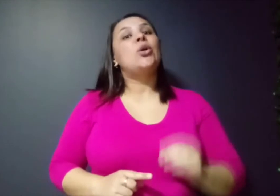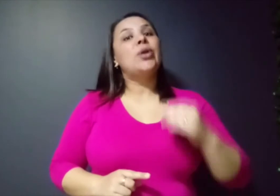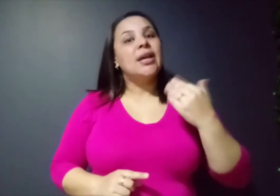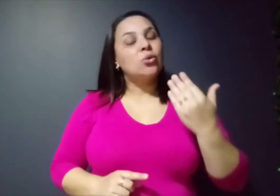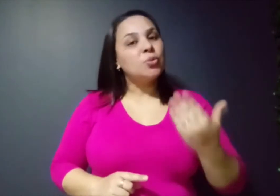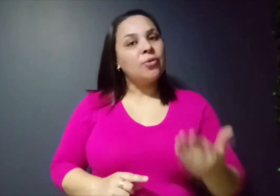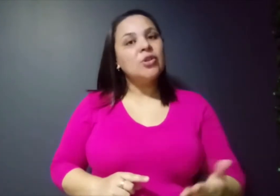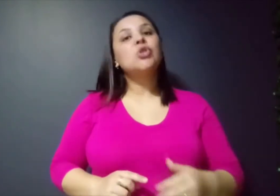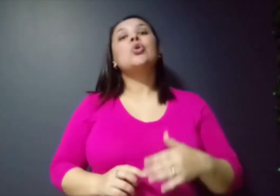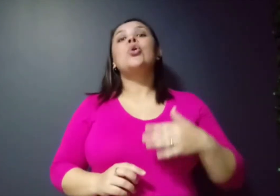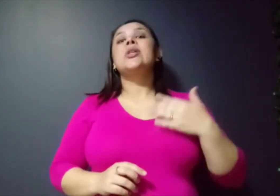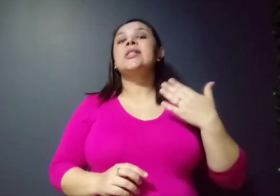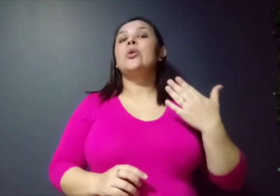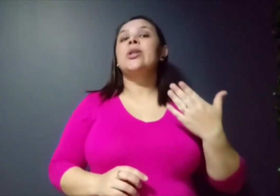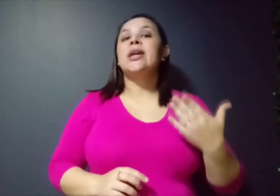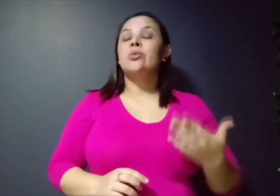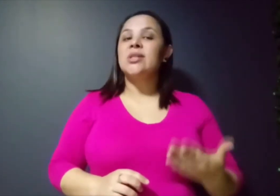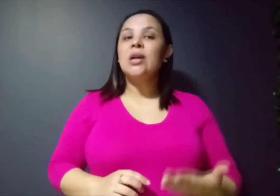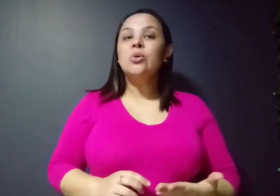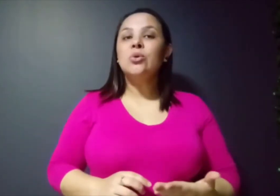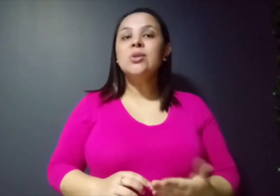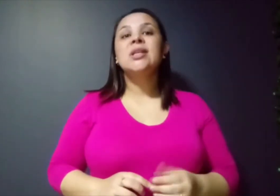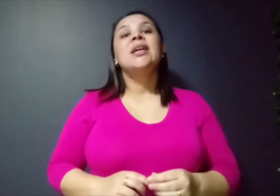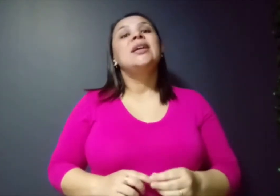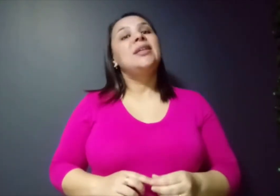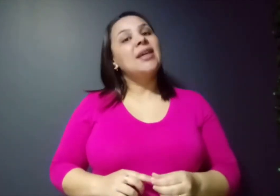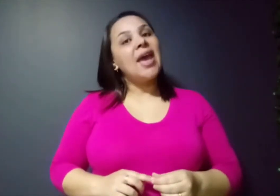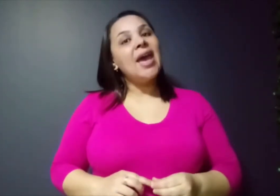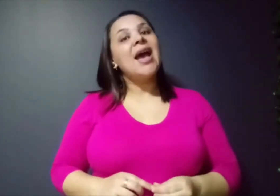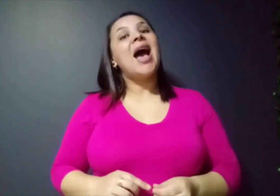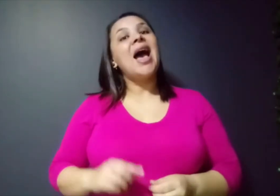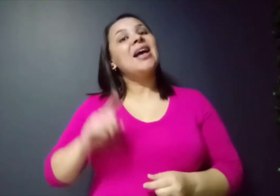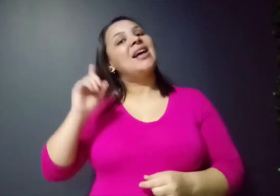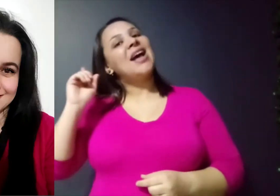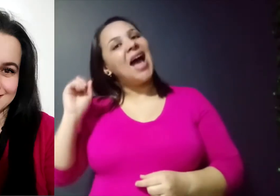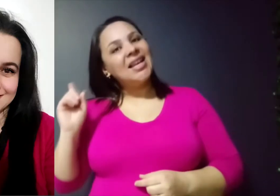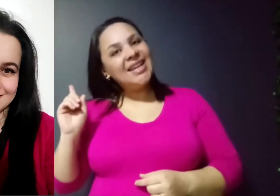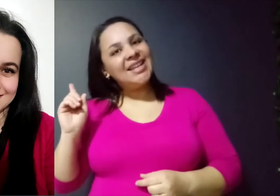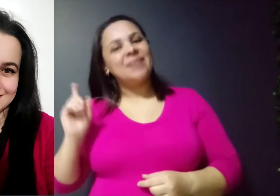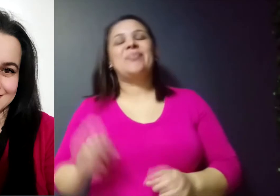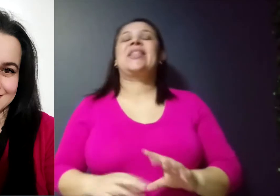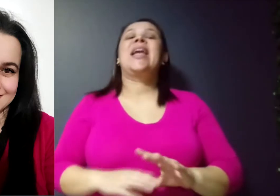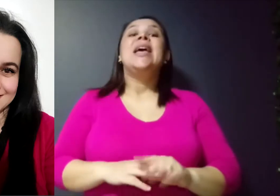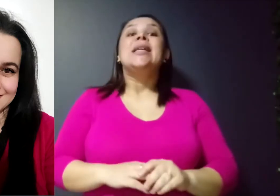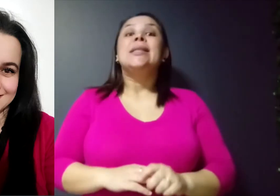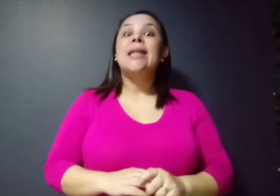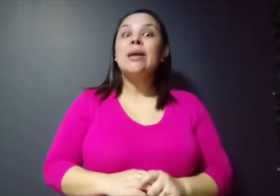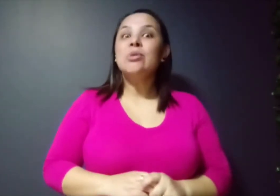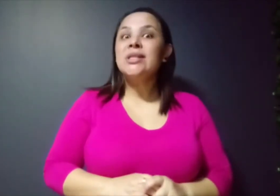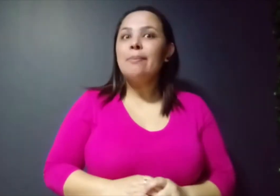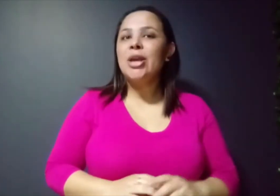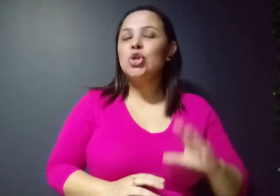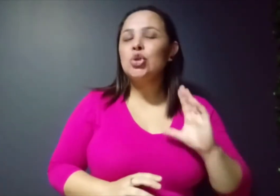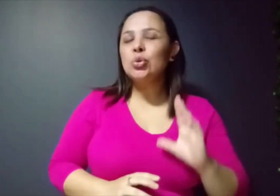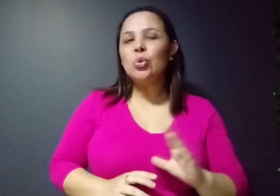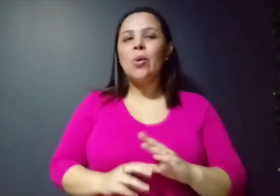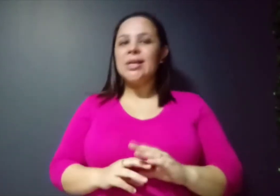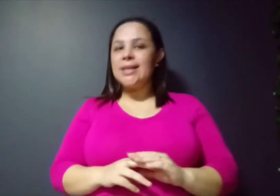orienta os professores, que orienta os alunos, que é a Aline. Temos também, junto com essa